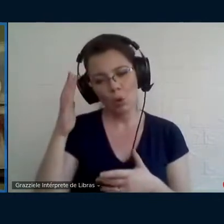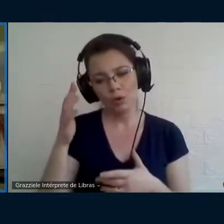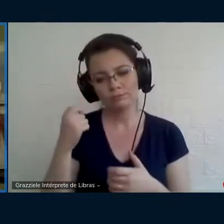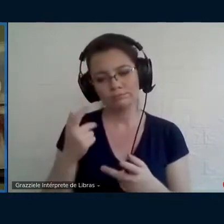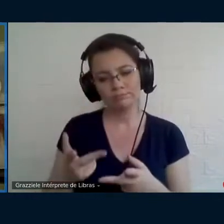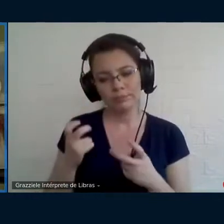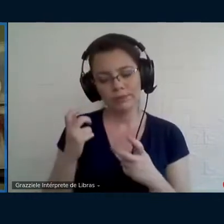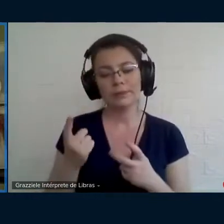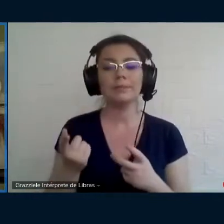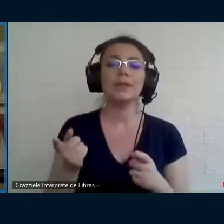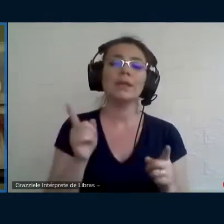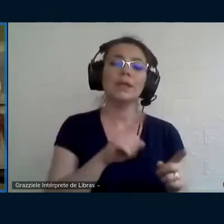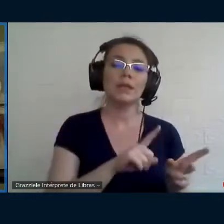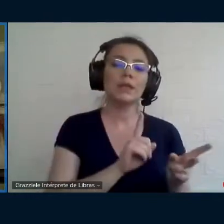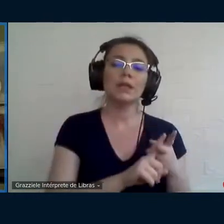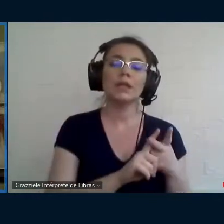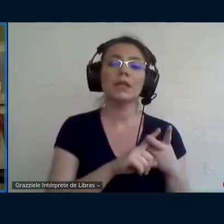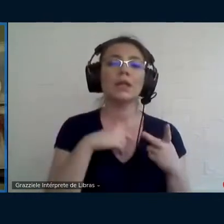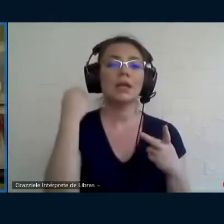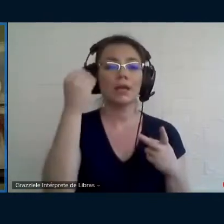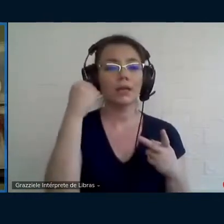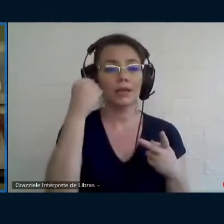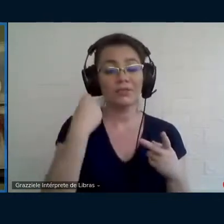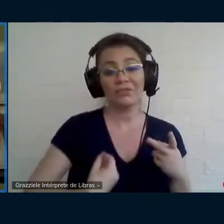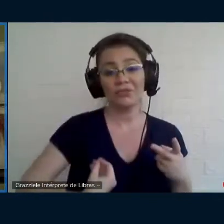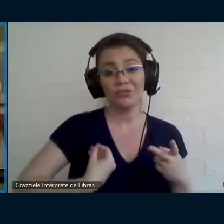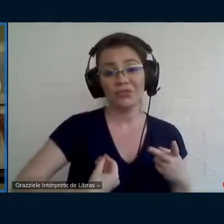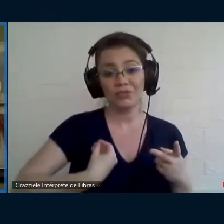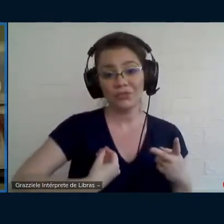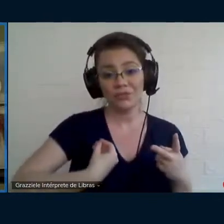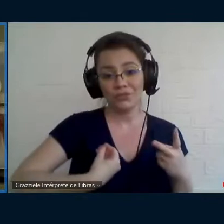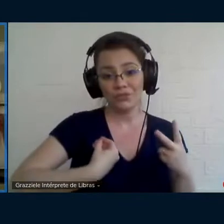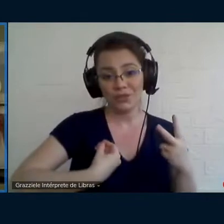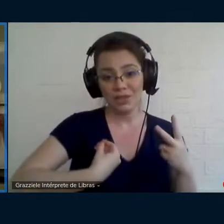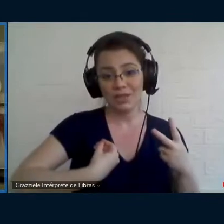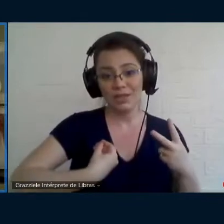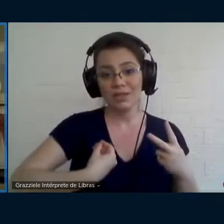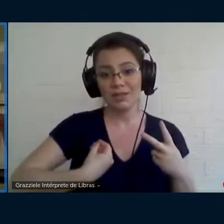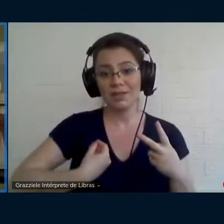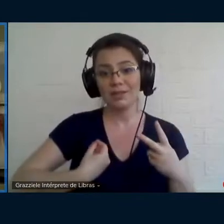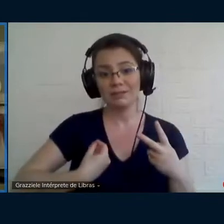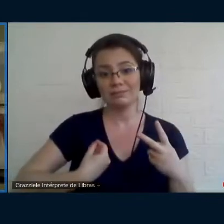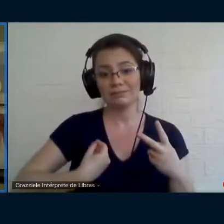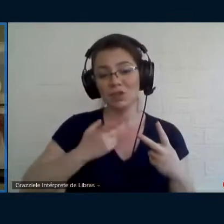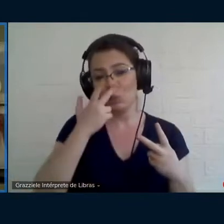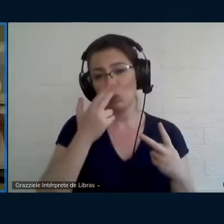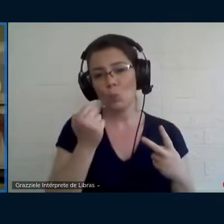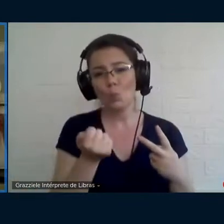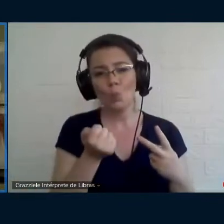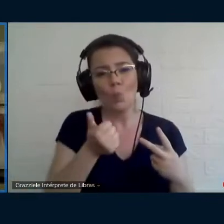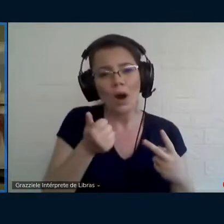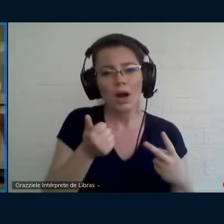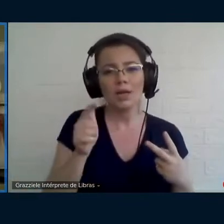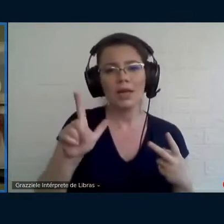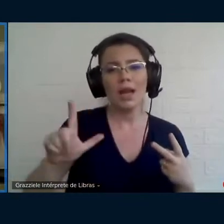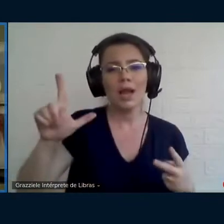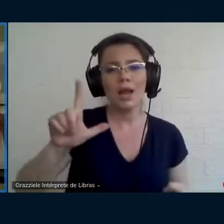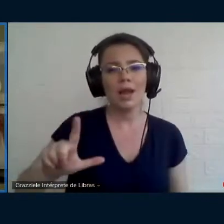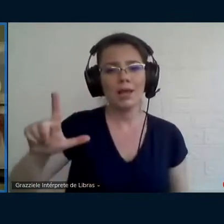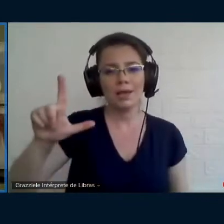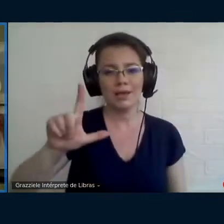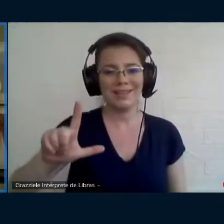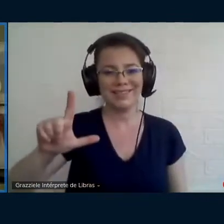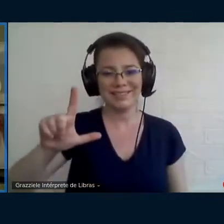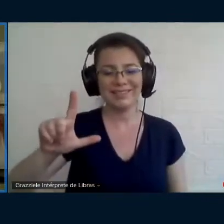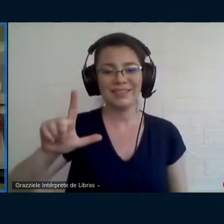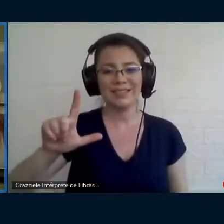essa vivência da vida que você traz, que é quase uma literatura das oito vivências